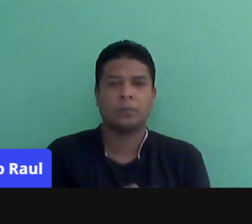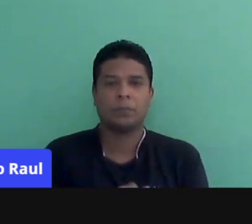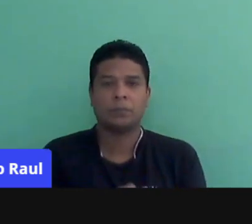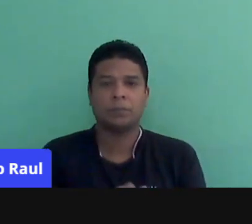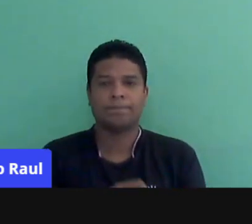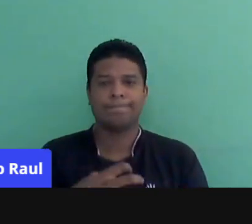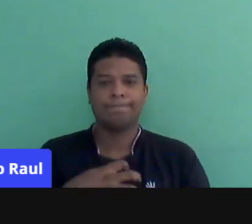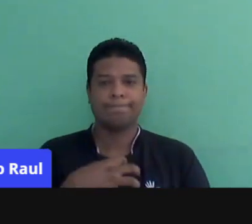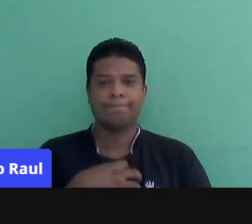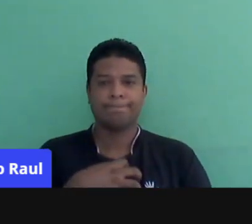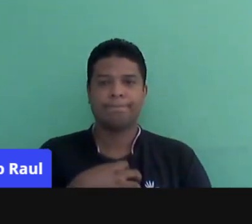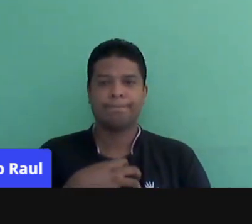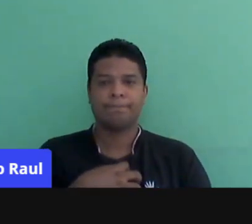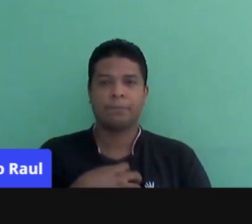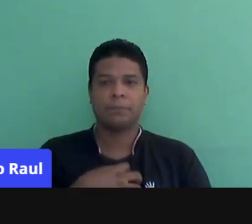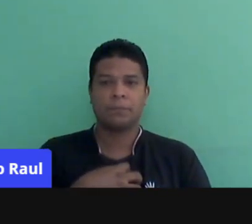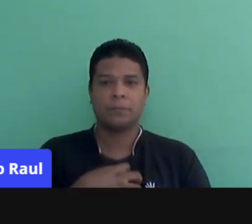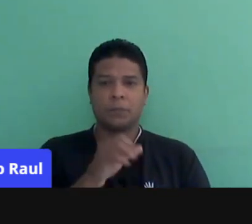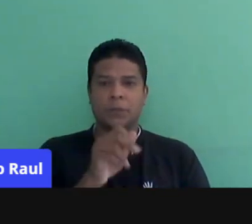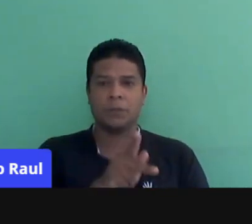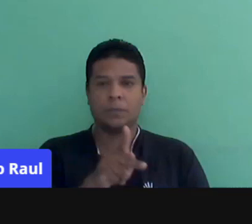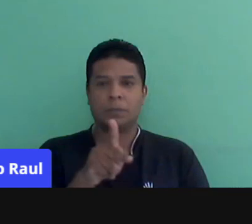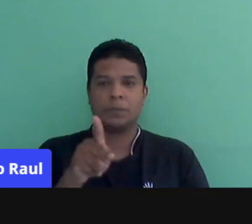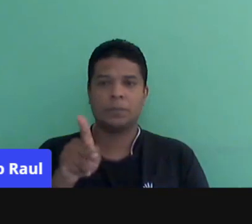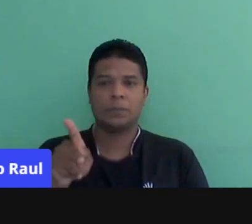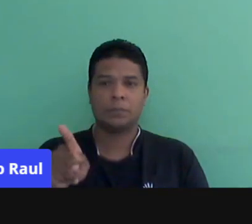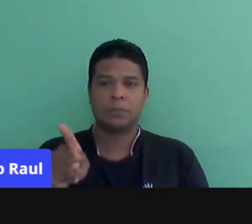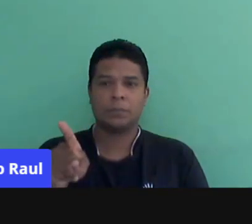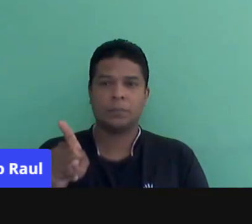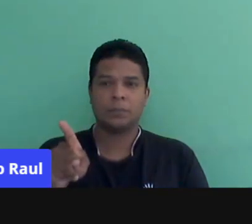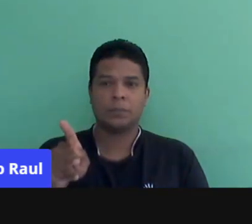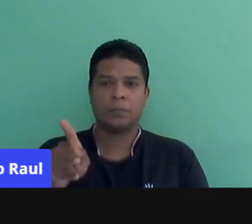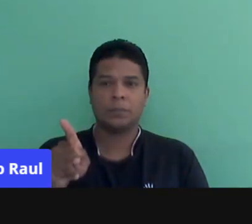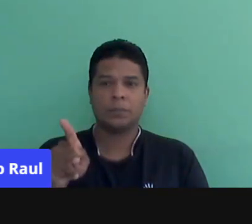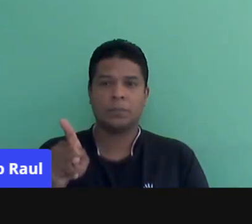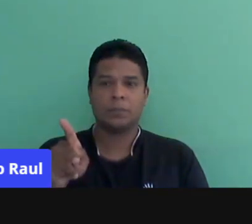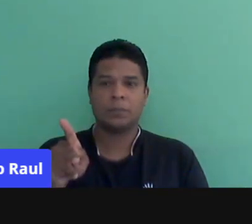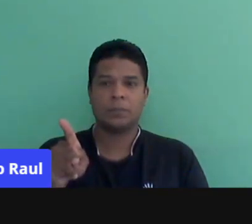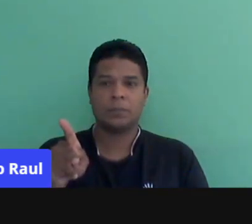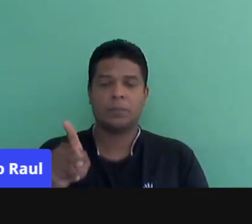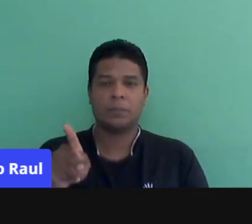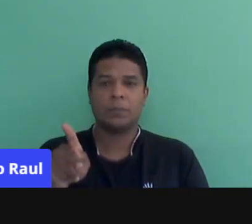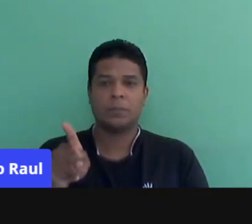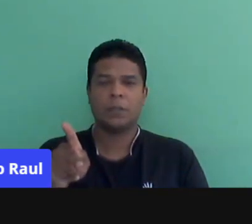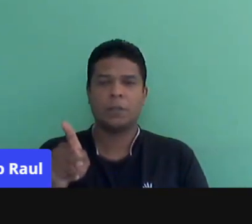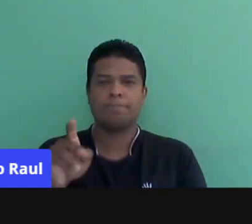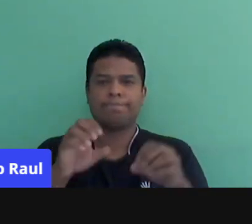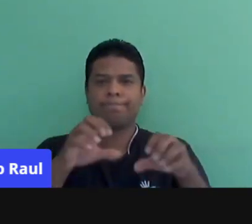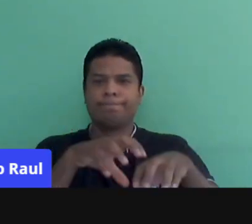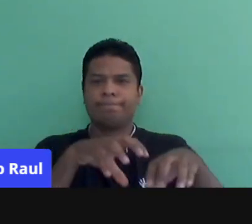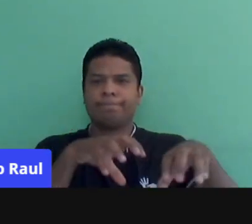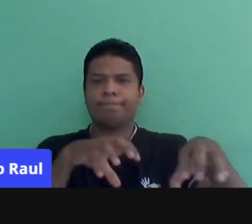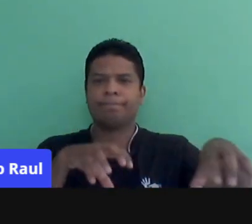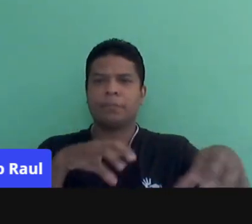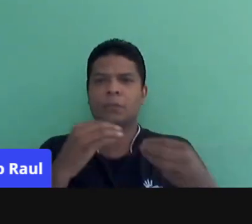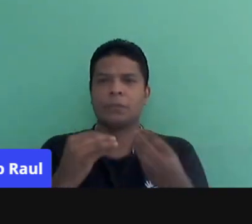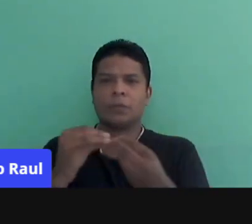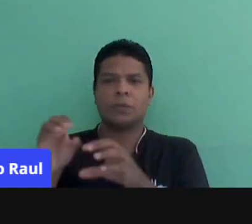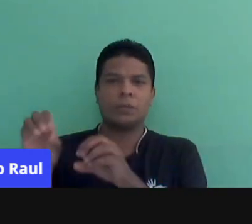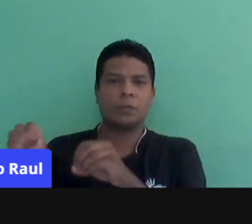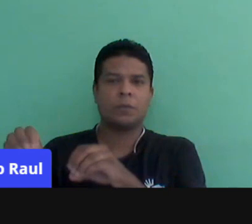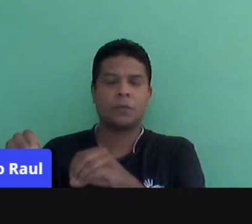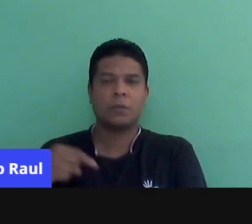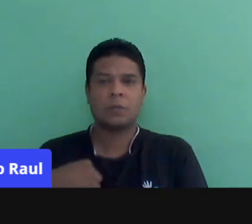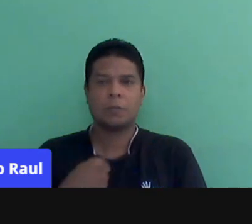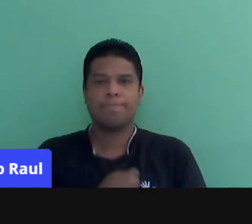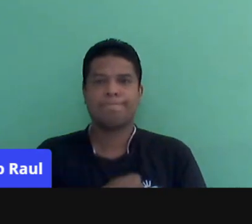sentimento e à percepção dos professores em relação a espírito de pandemia. Os professores, como nós temos um